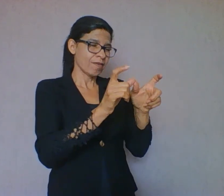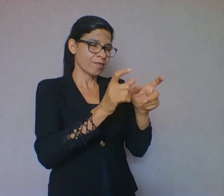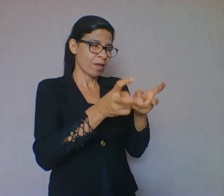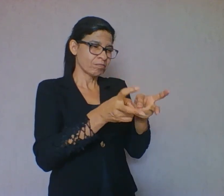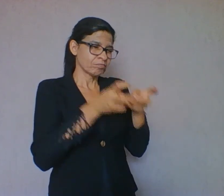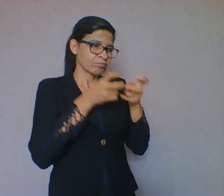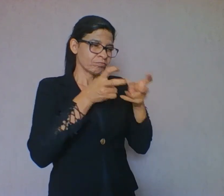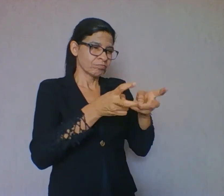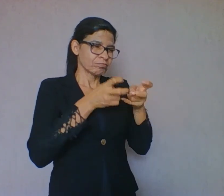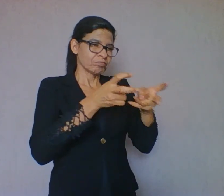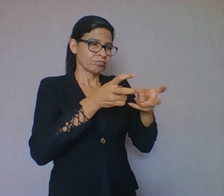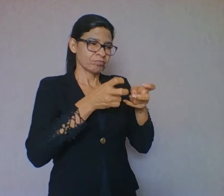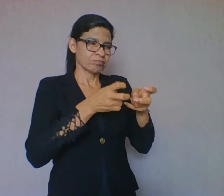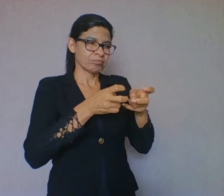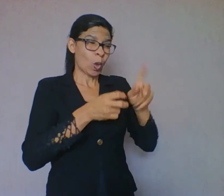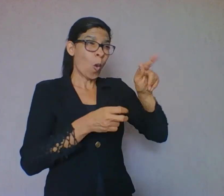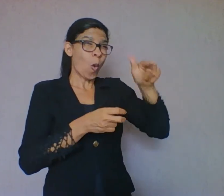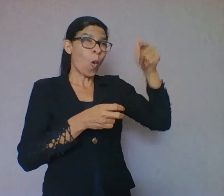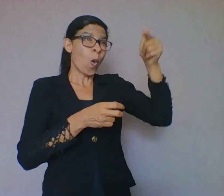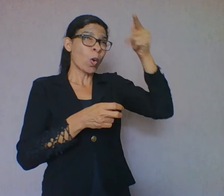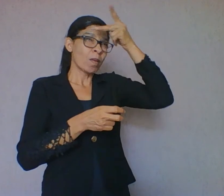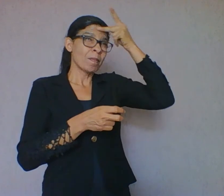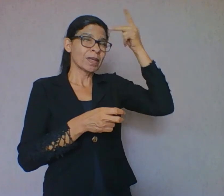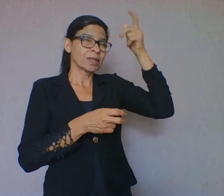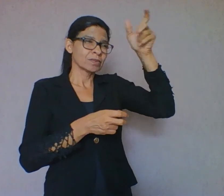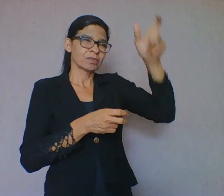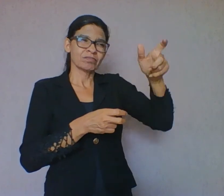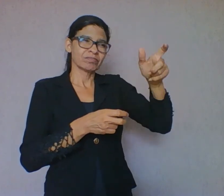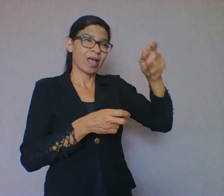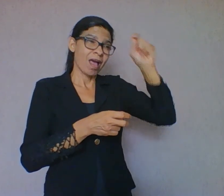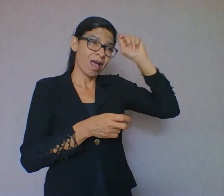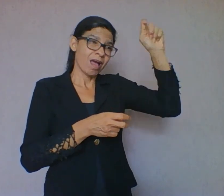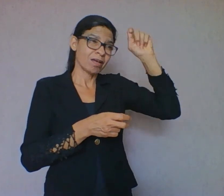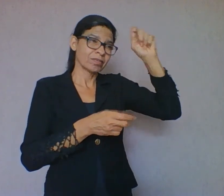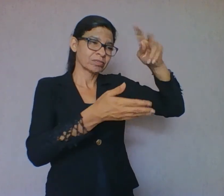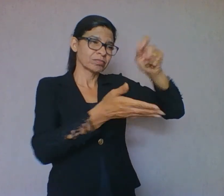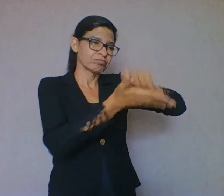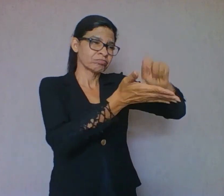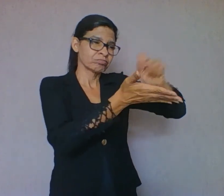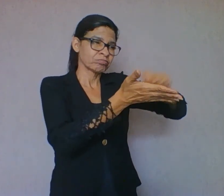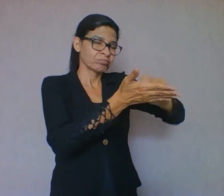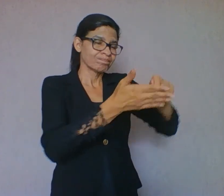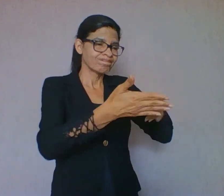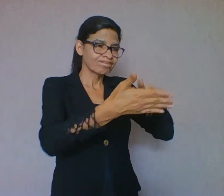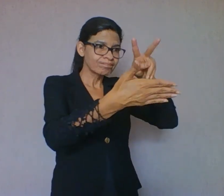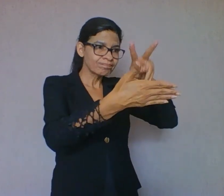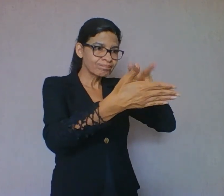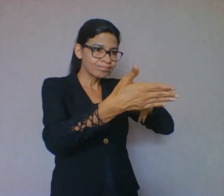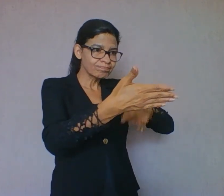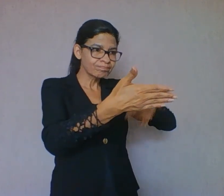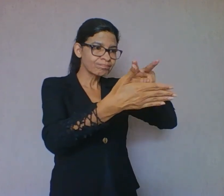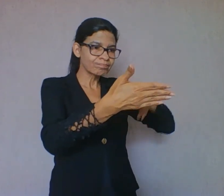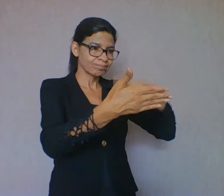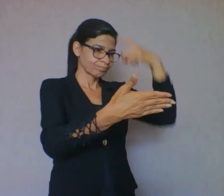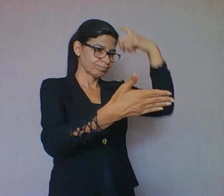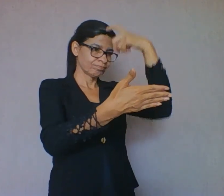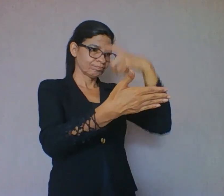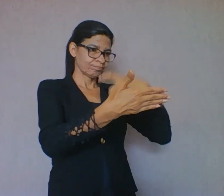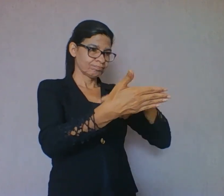autor que não está presente para complementar as informações. Assim, é natural que o leitor forneça ao texto